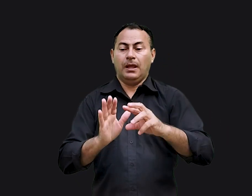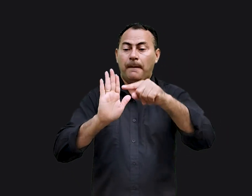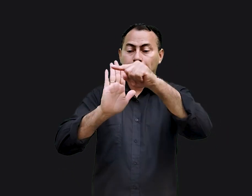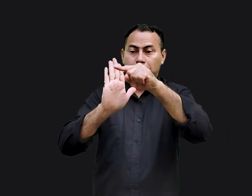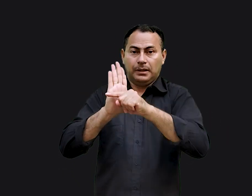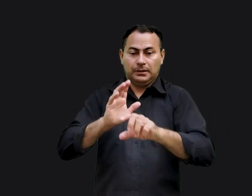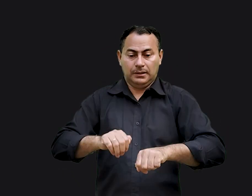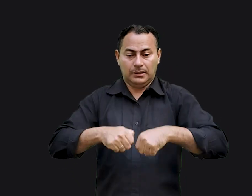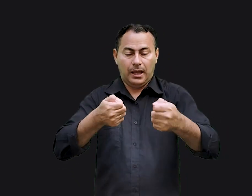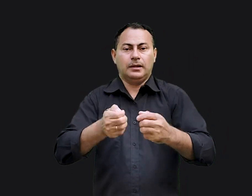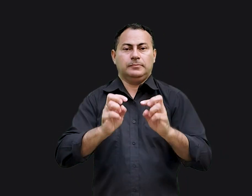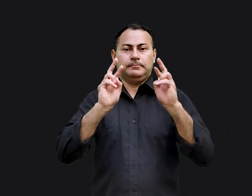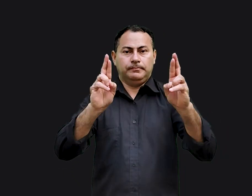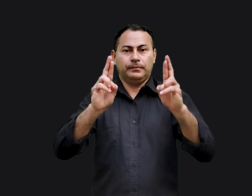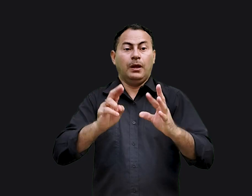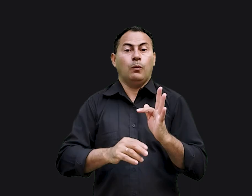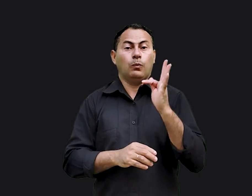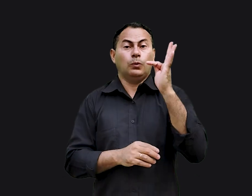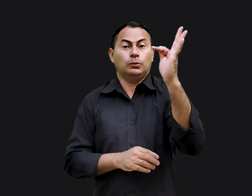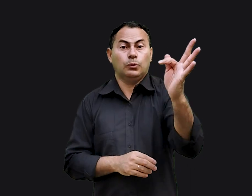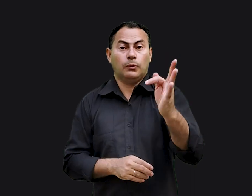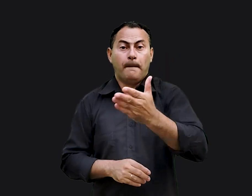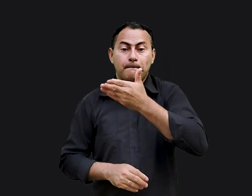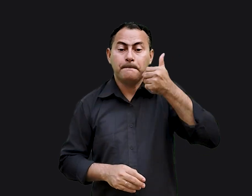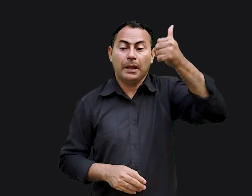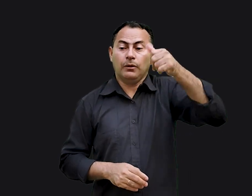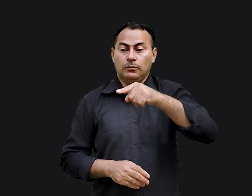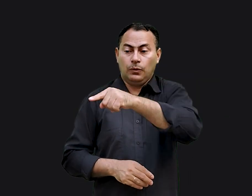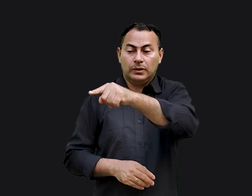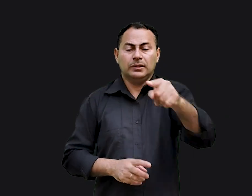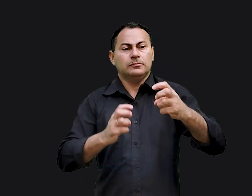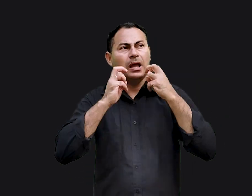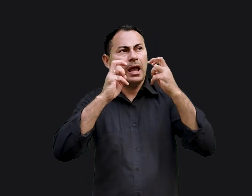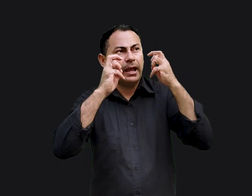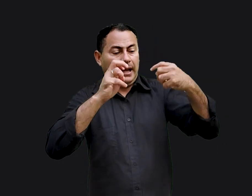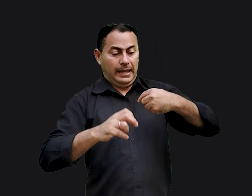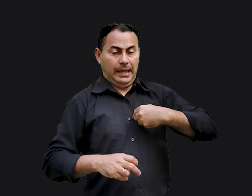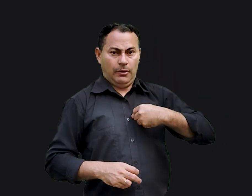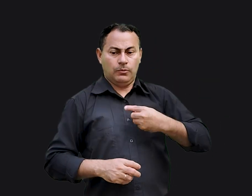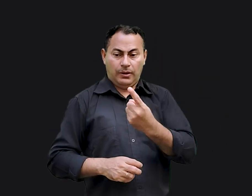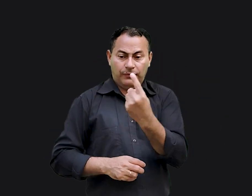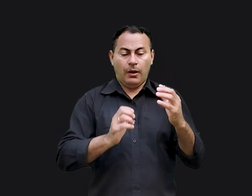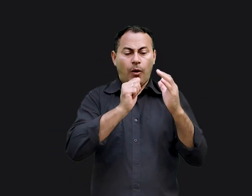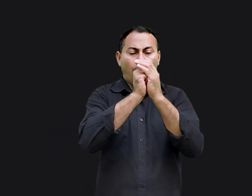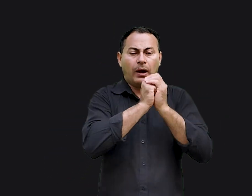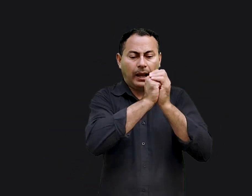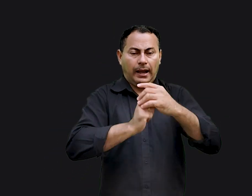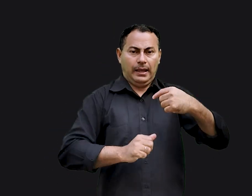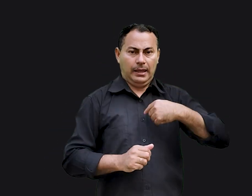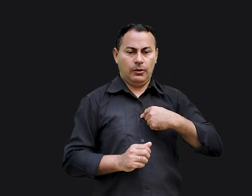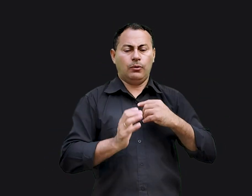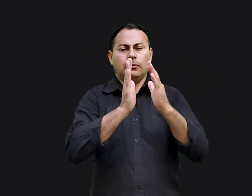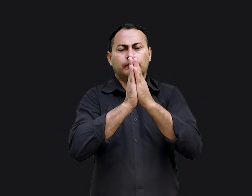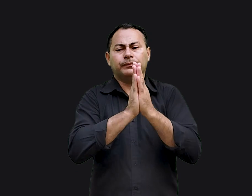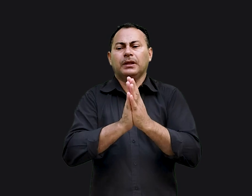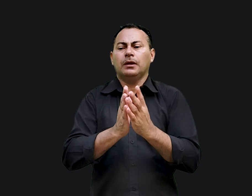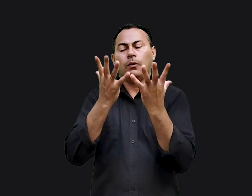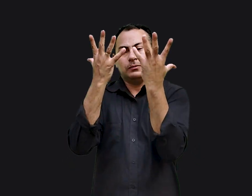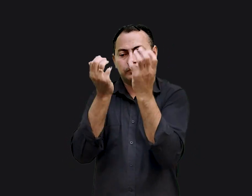plano de dar-lhes esperança e um futuro então vocês clamarão a mim virão orar a mim e eu